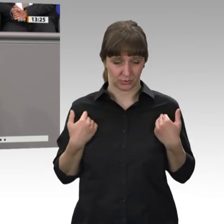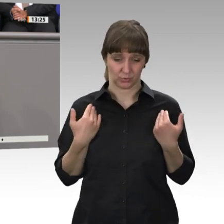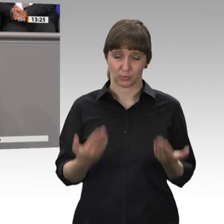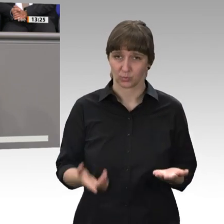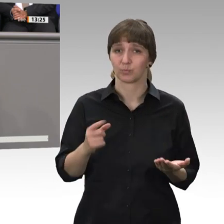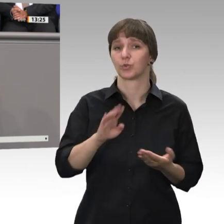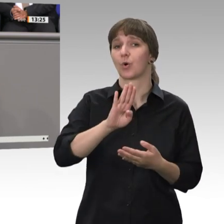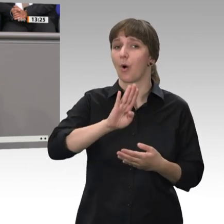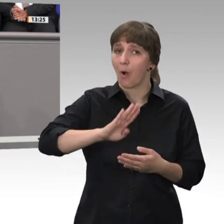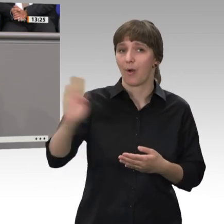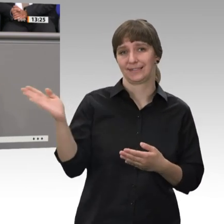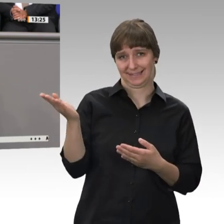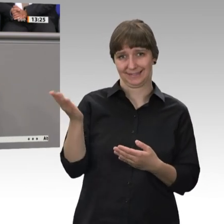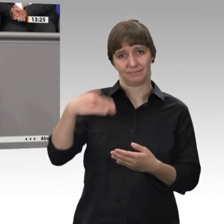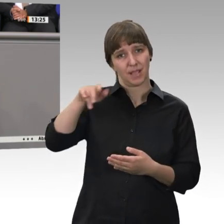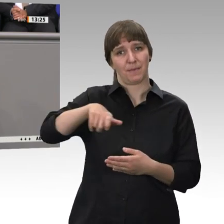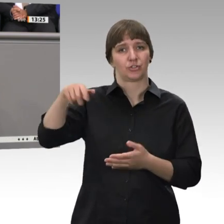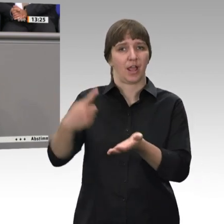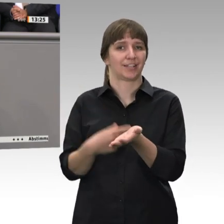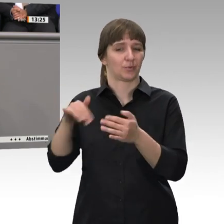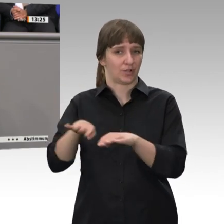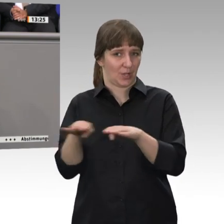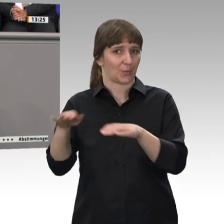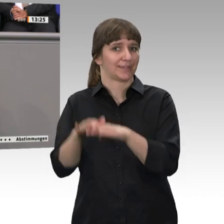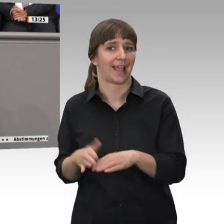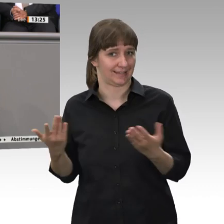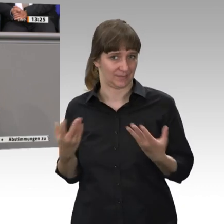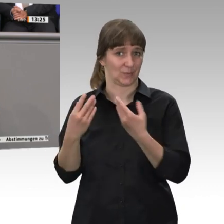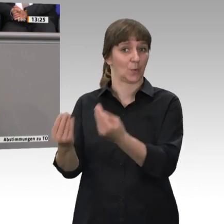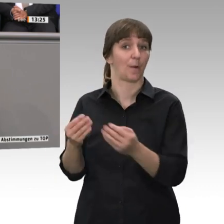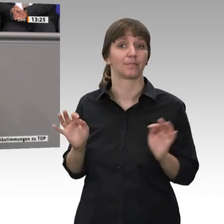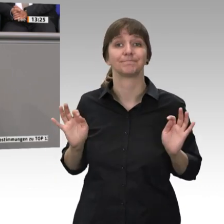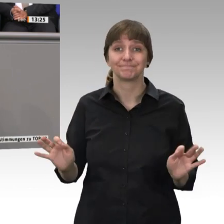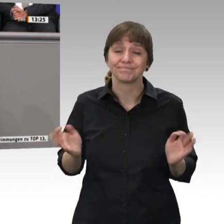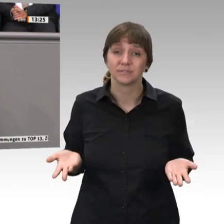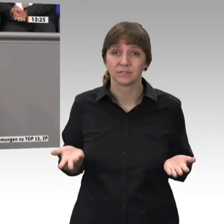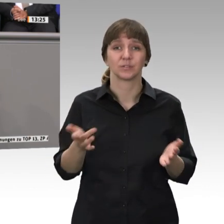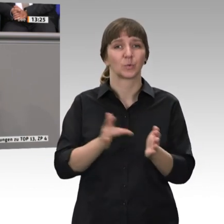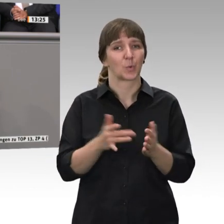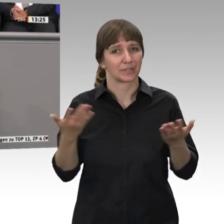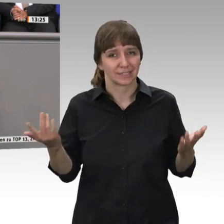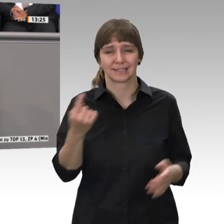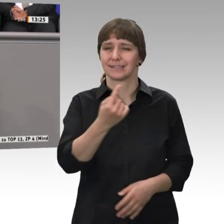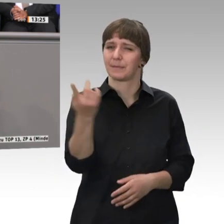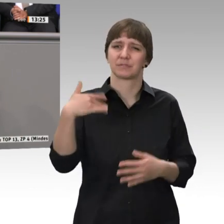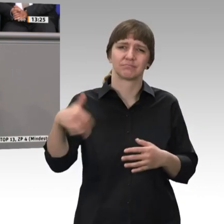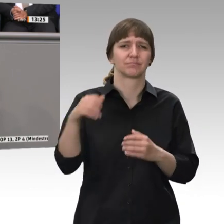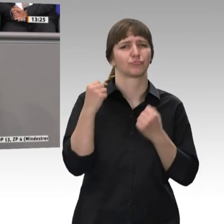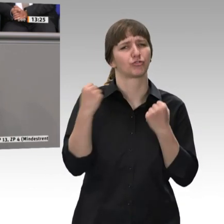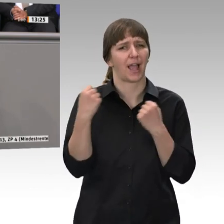Grundrente geben. Das liegt im Wesentlichen daran, dass sie starke individuelle Erwerbsbiografien haben. Insgesamt